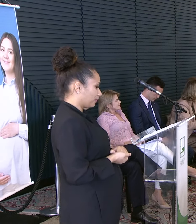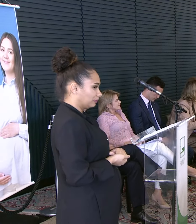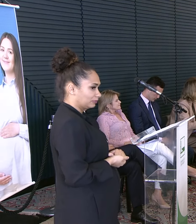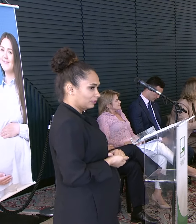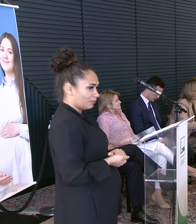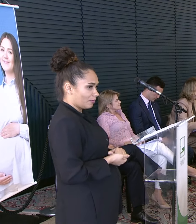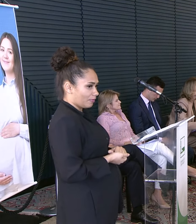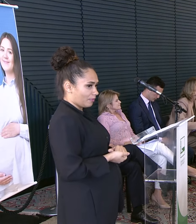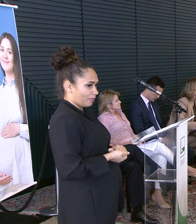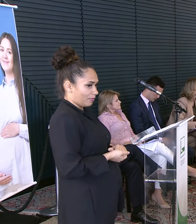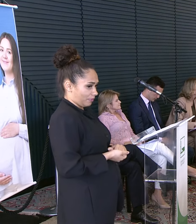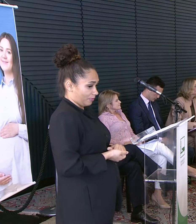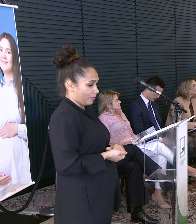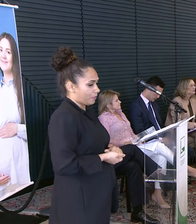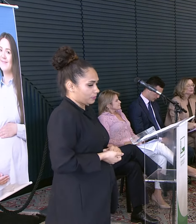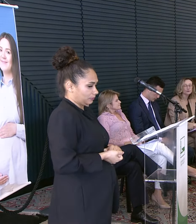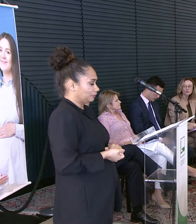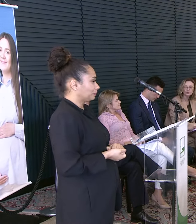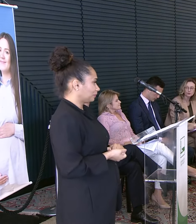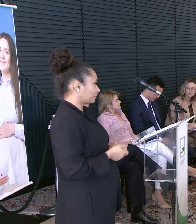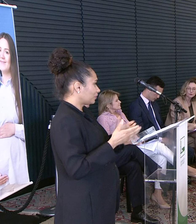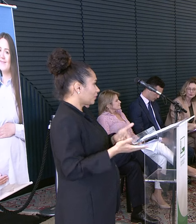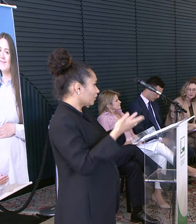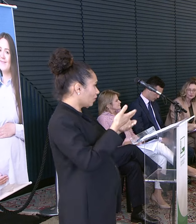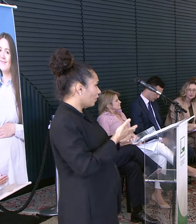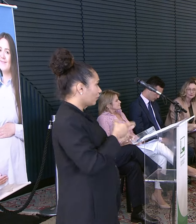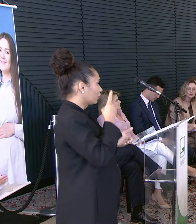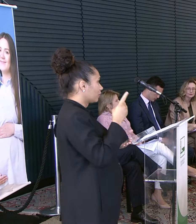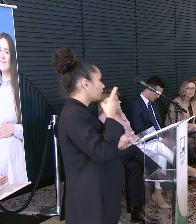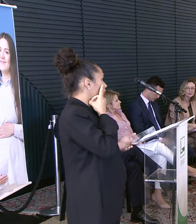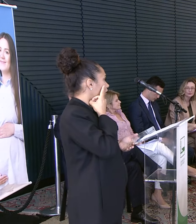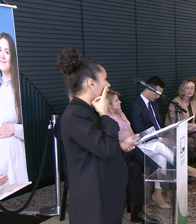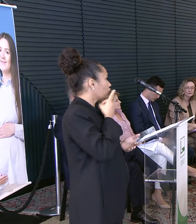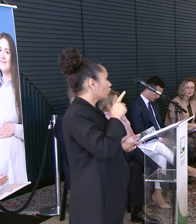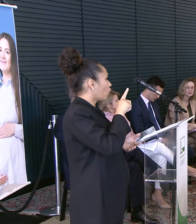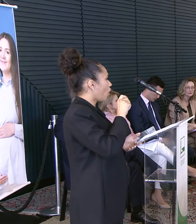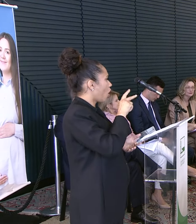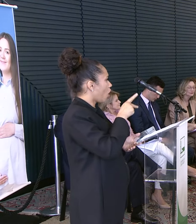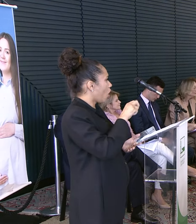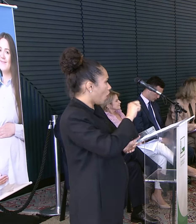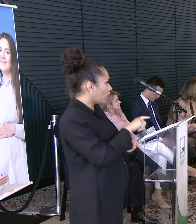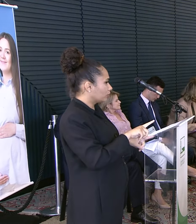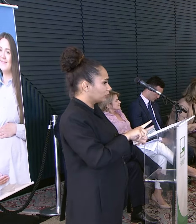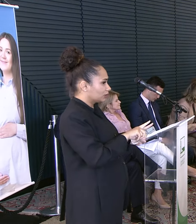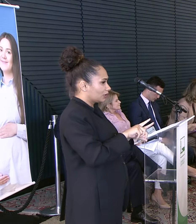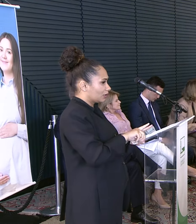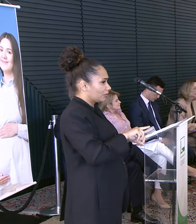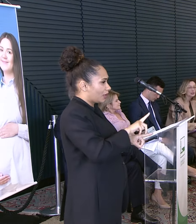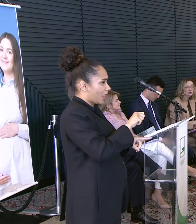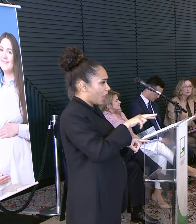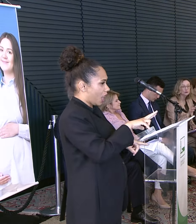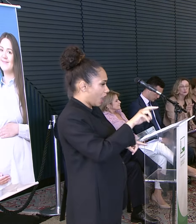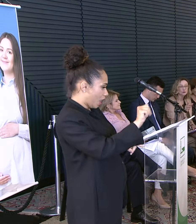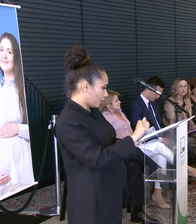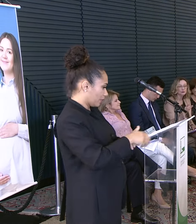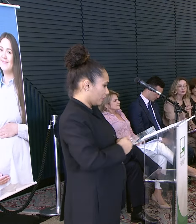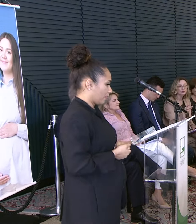Acompanhe o dispositivo Deputado Júlio Lopes E convidamos para compor O dispositivo A deputada Laura Carneiro